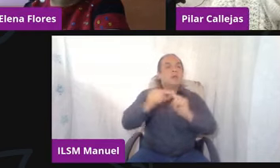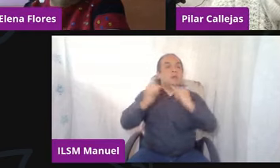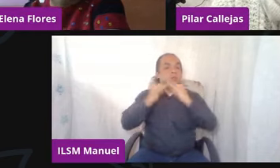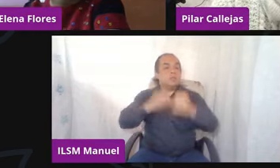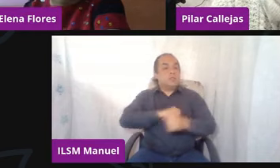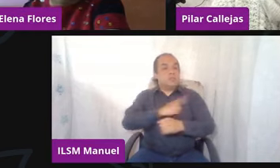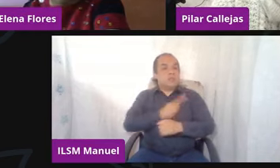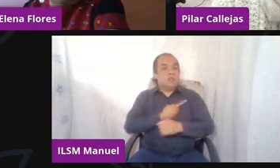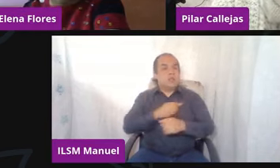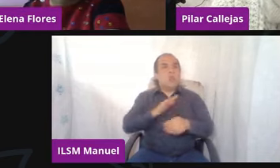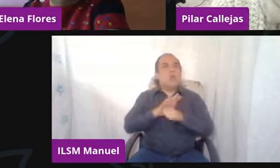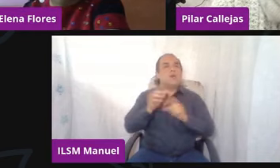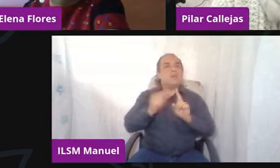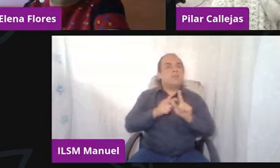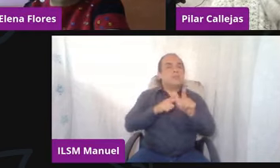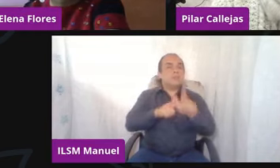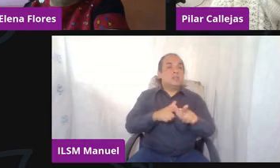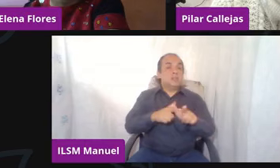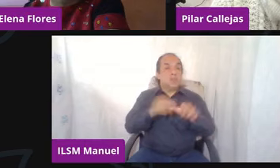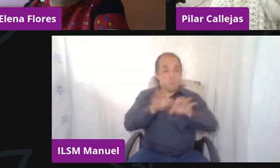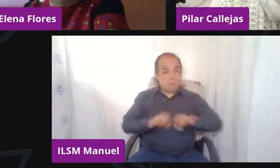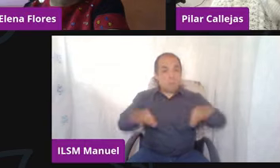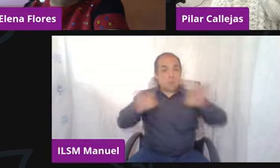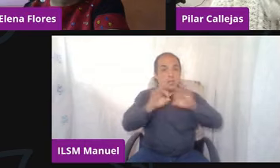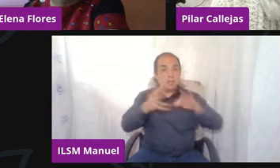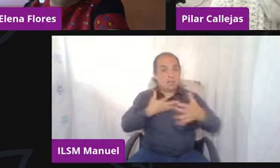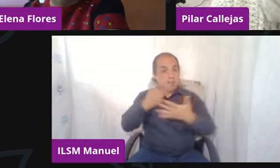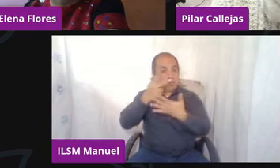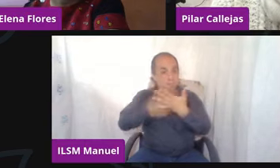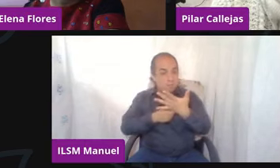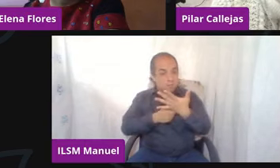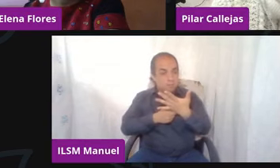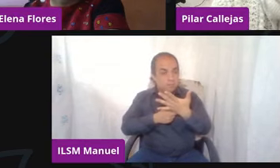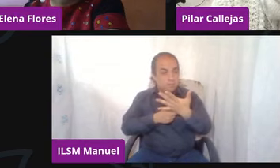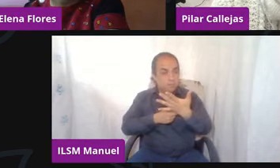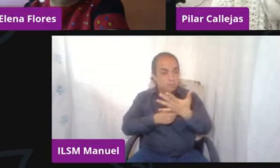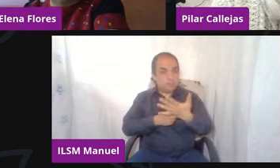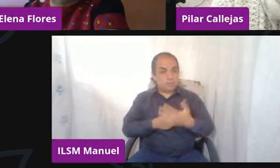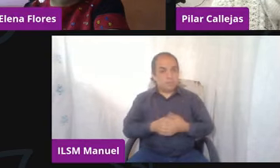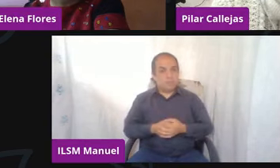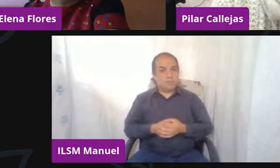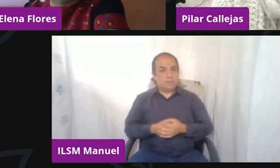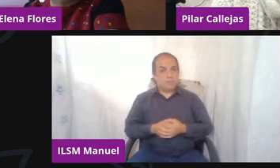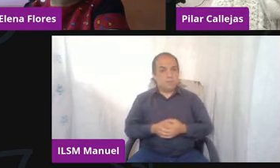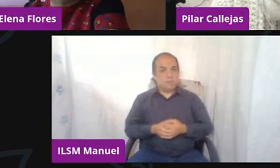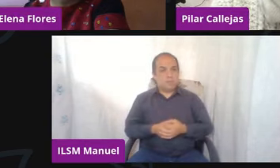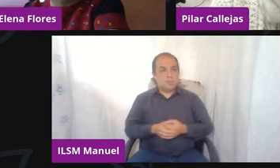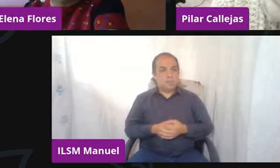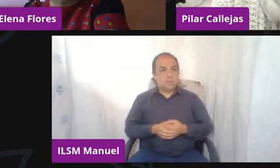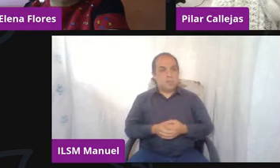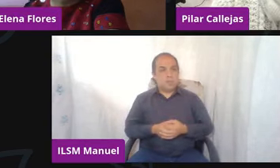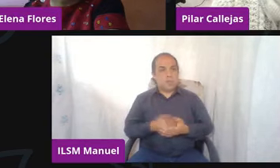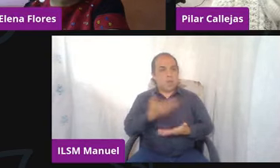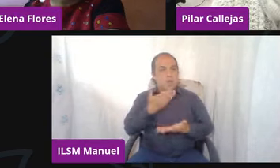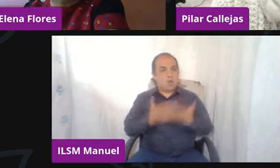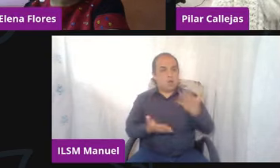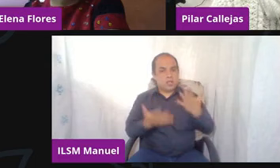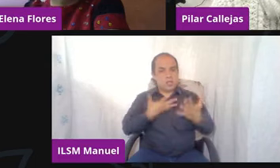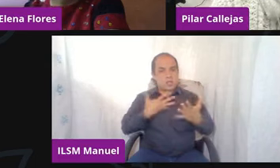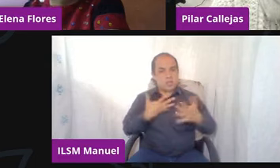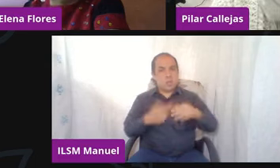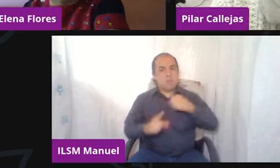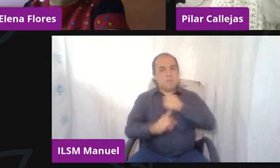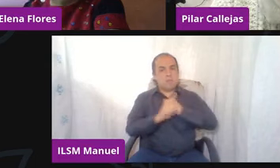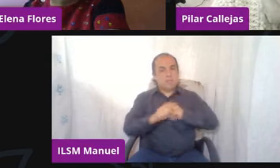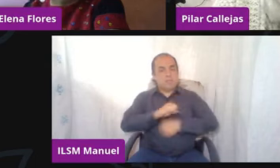O sea, va a dar la pena tener un algoritmo para que esto no se vuelva todavía más un problema de salud pública,